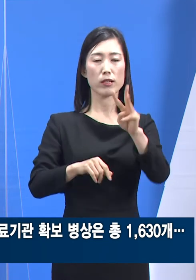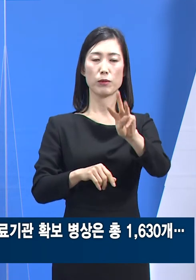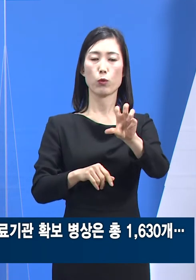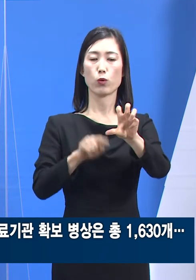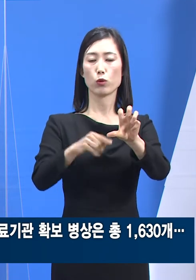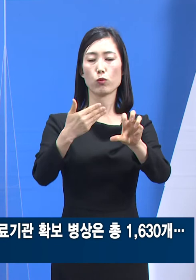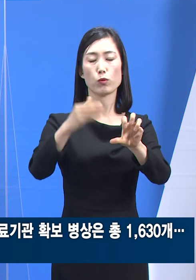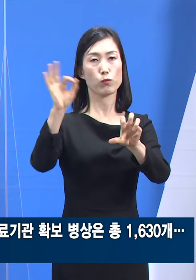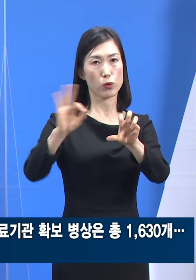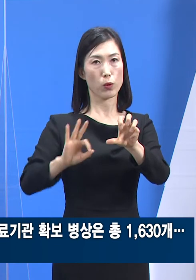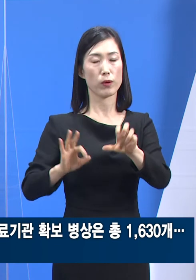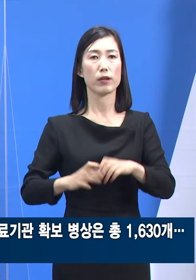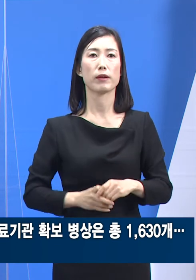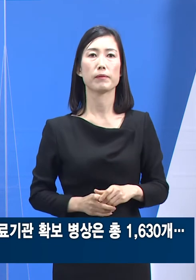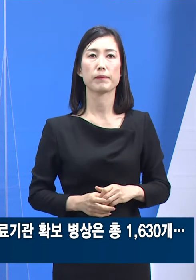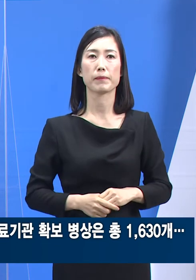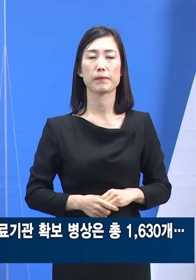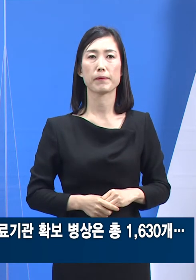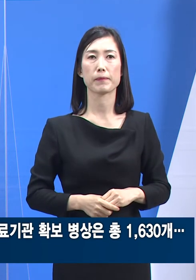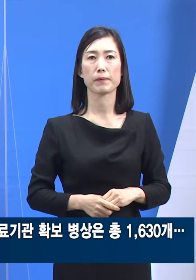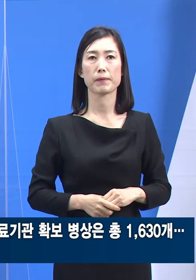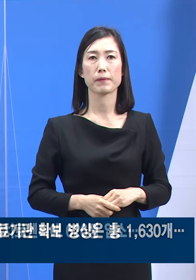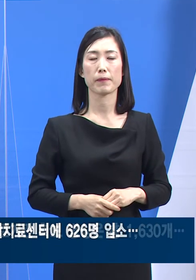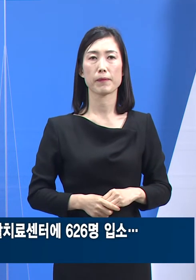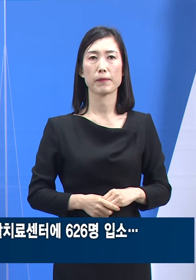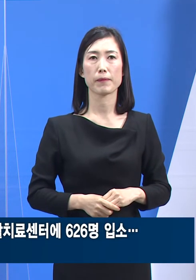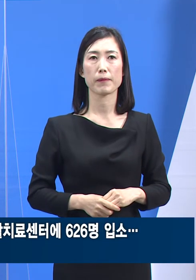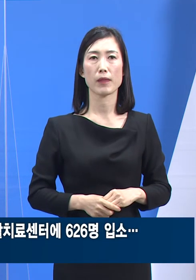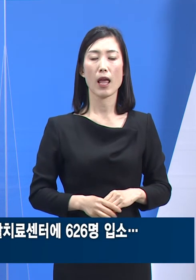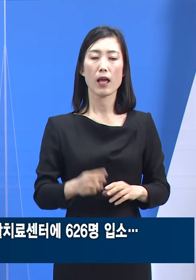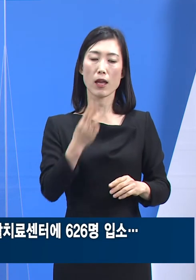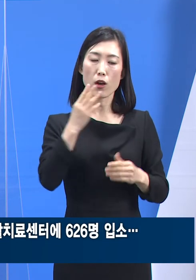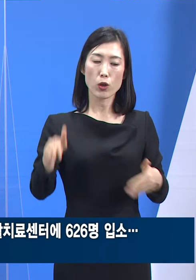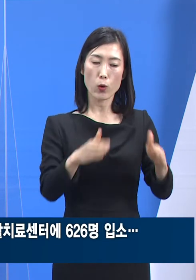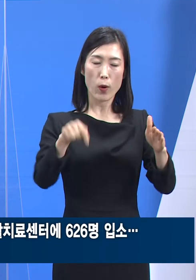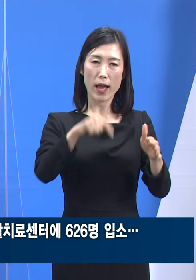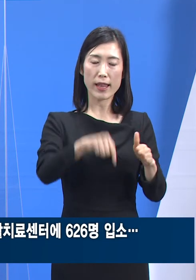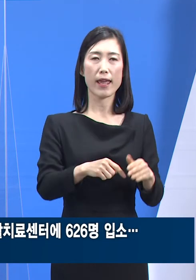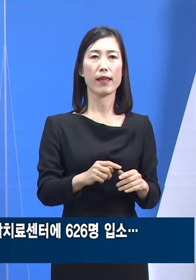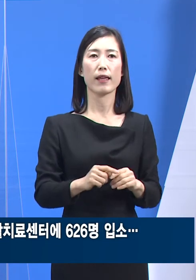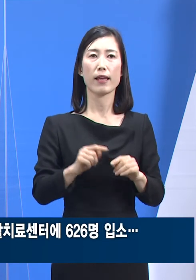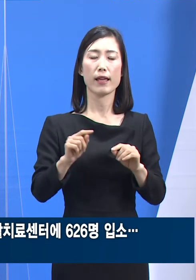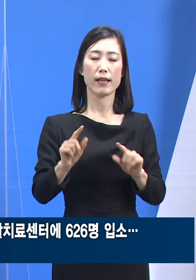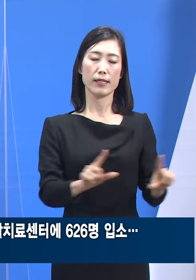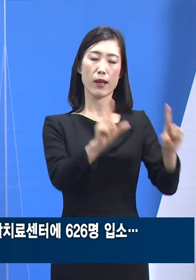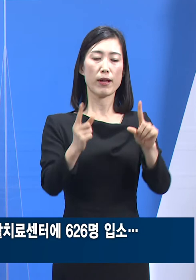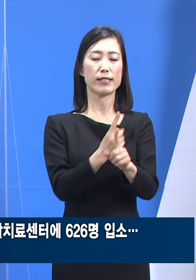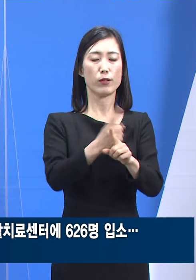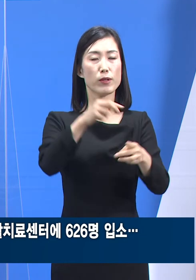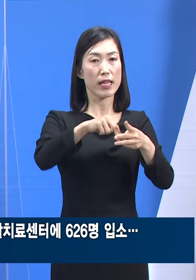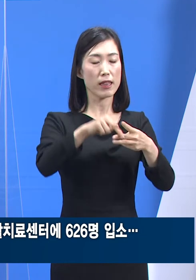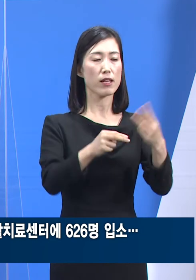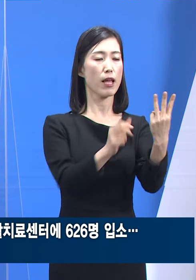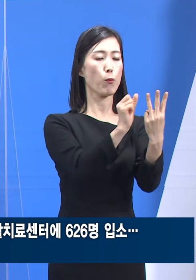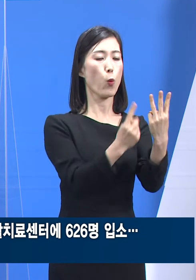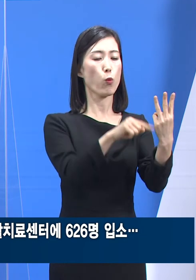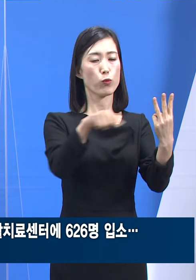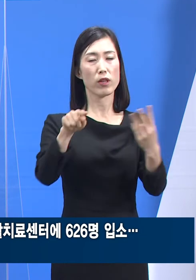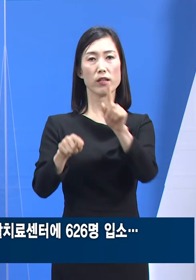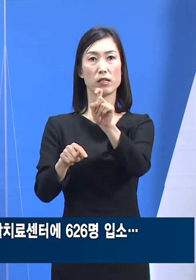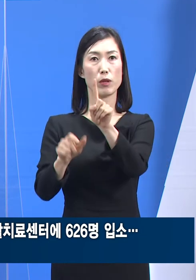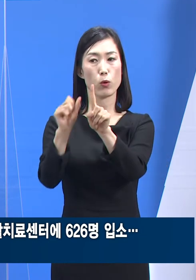.9%입니다. 경기도 제3호부터 제11호 등 7개의 일반 생활치료센터에는